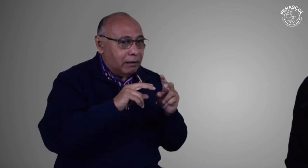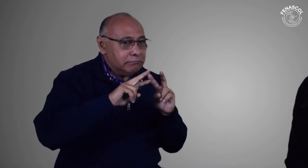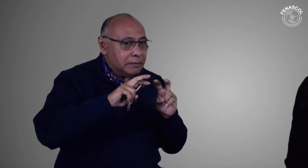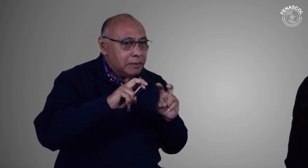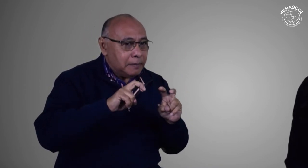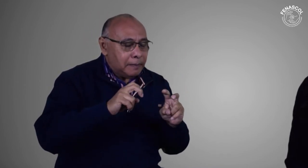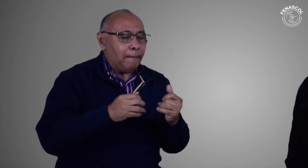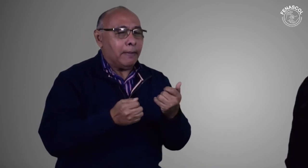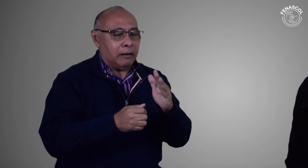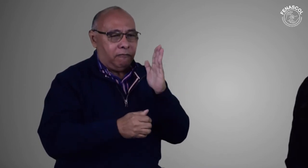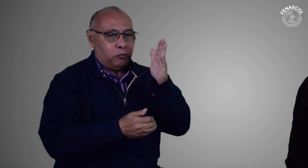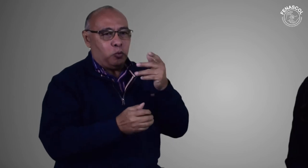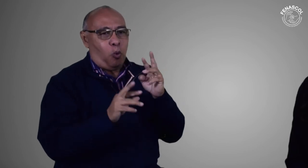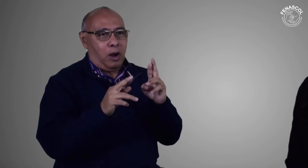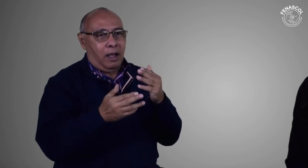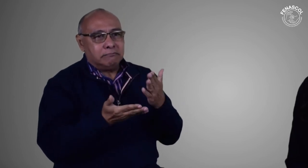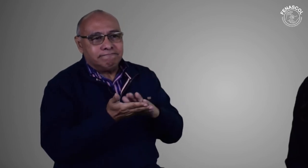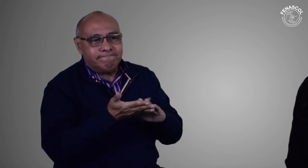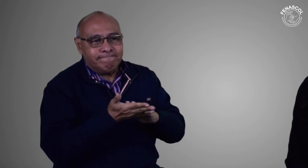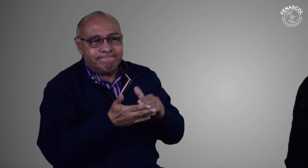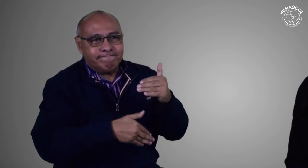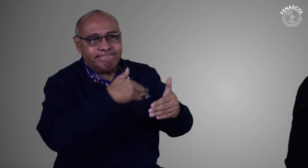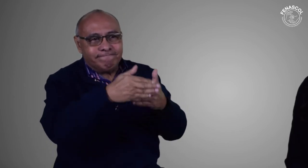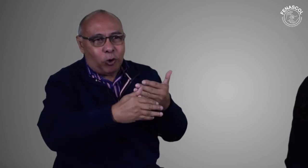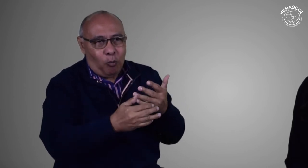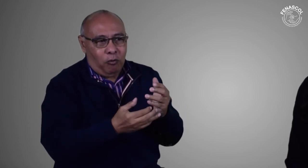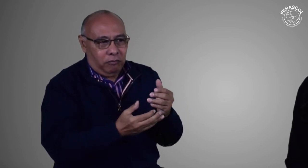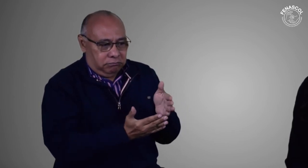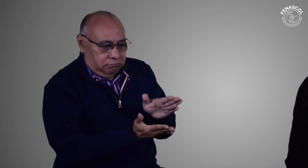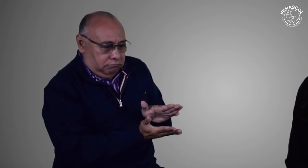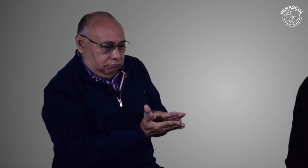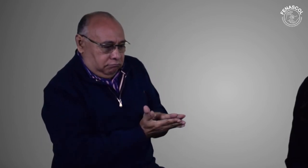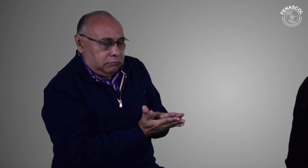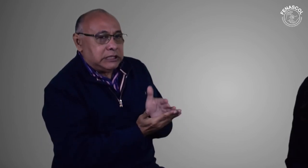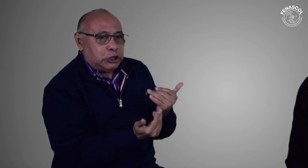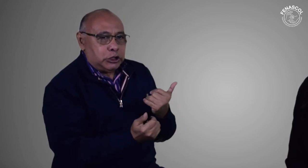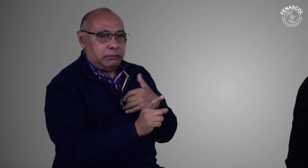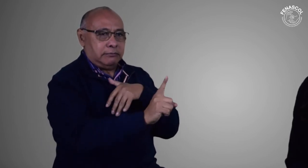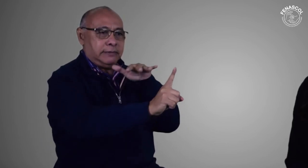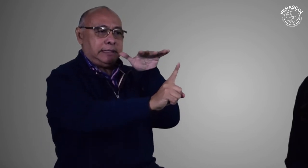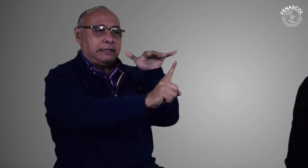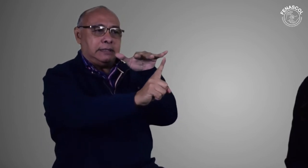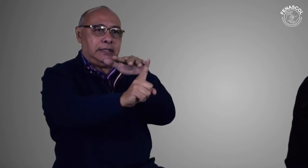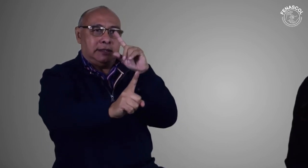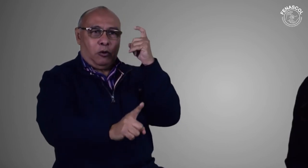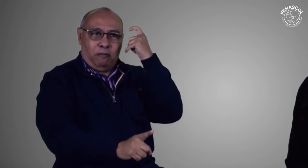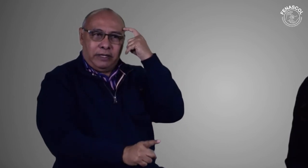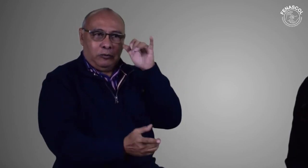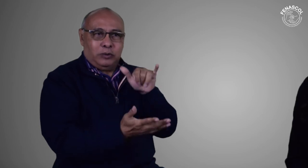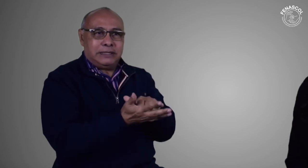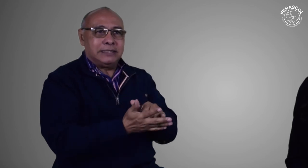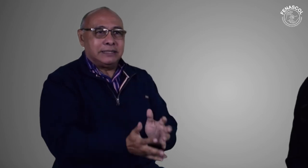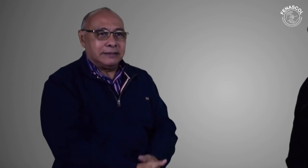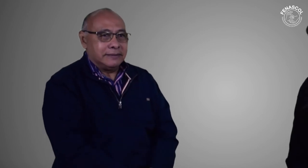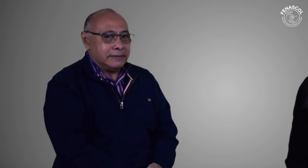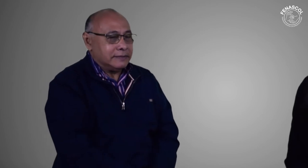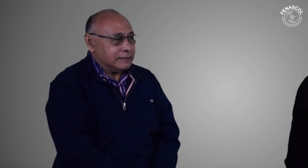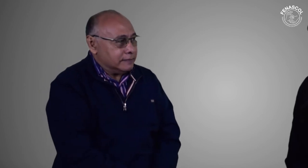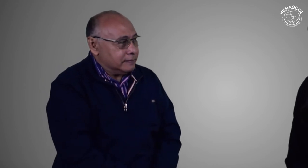investigación, nos ayude a dar una solución futura y sus hallazgos sean un insumo para nosotros y podamos reforzar nuestra incidencia ante el